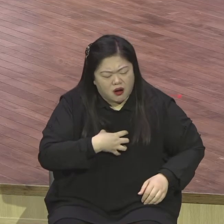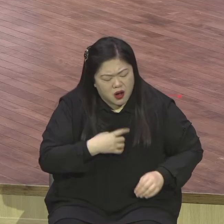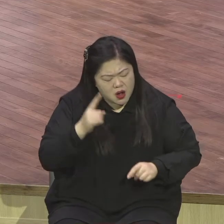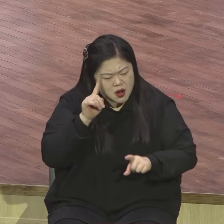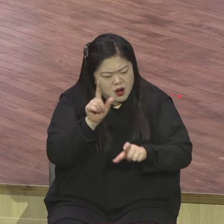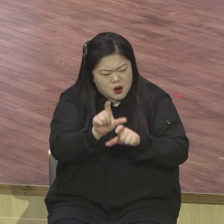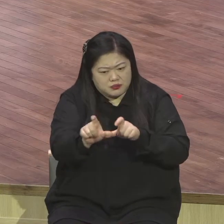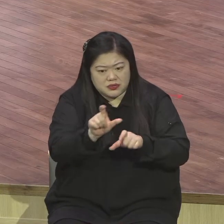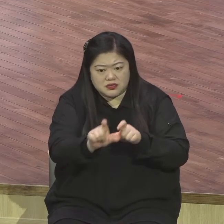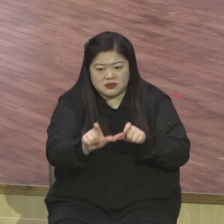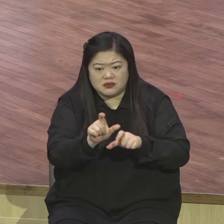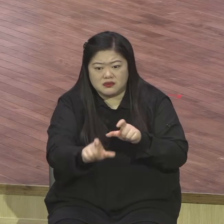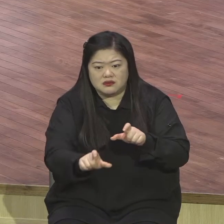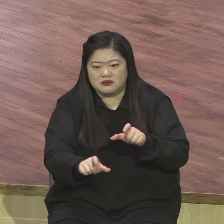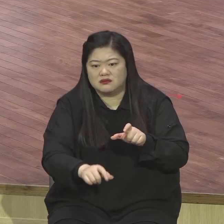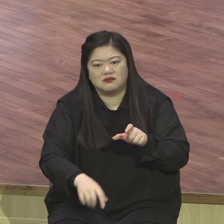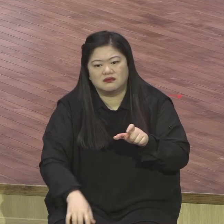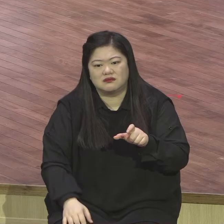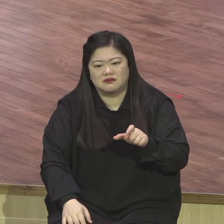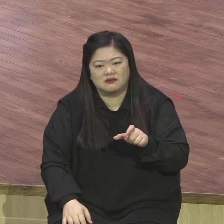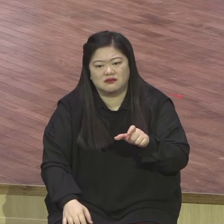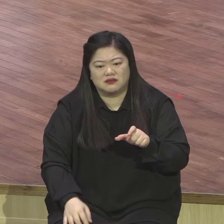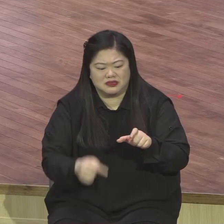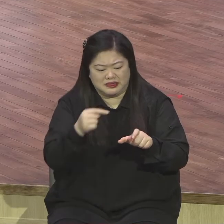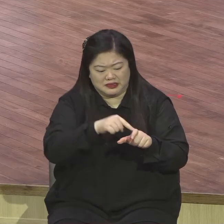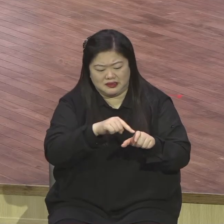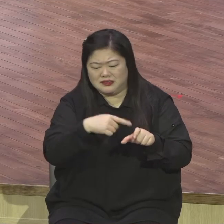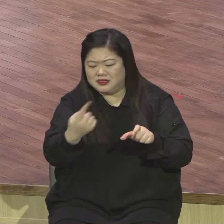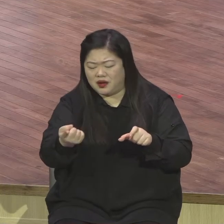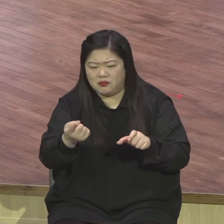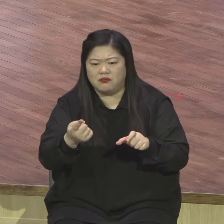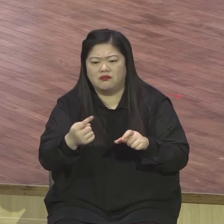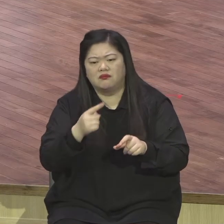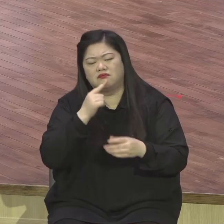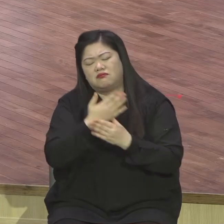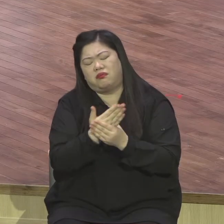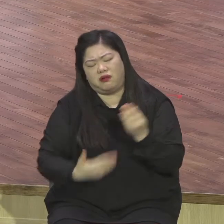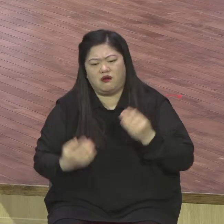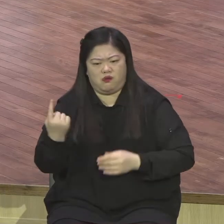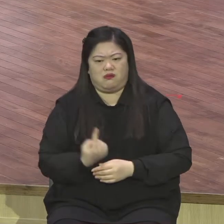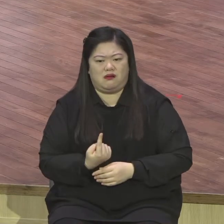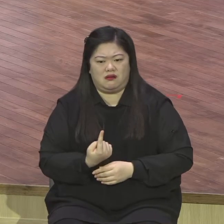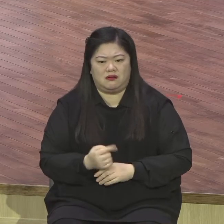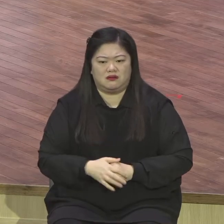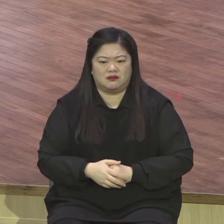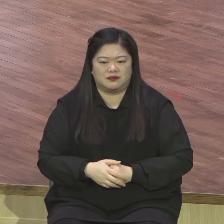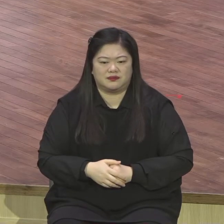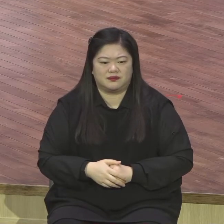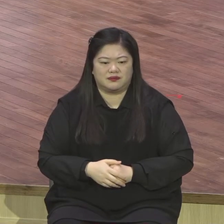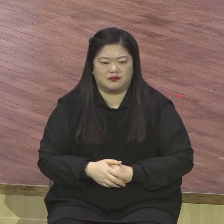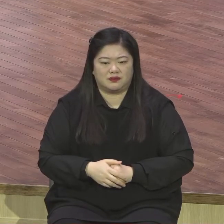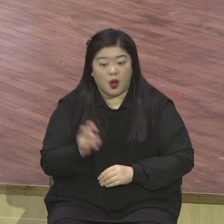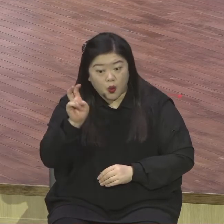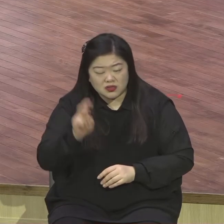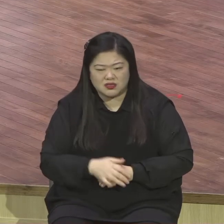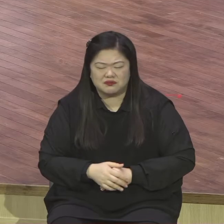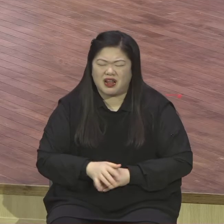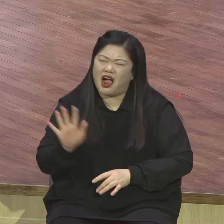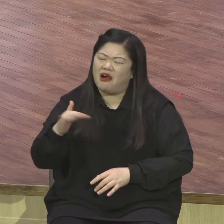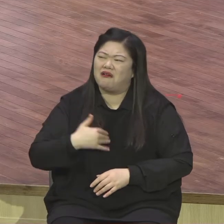못 넘어서 그건 무기력증이라 그래 난 나이가 많았어 난 이제 뭐 힘이 없었어 난